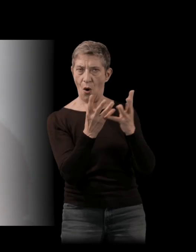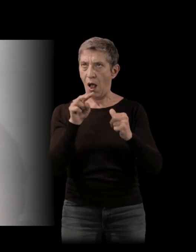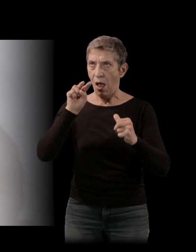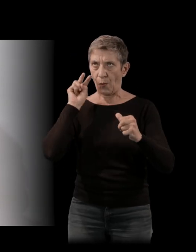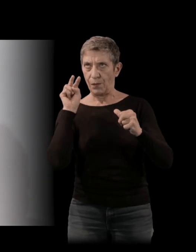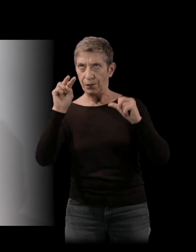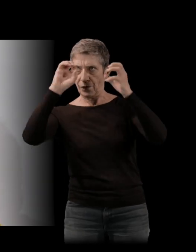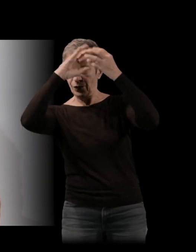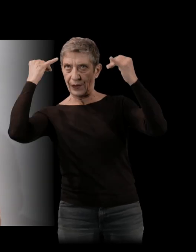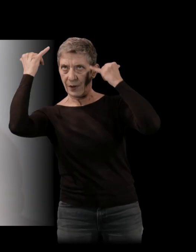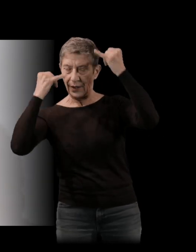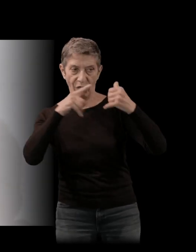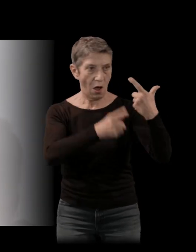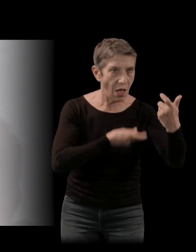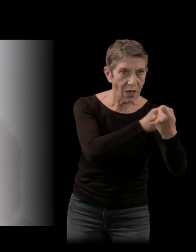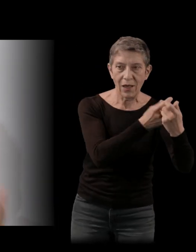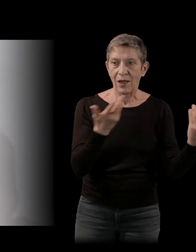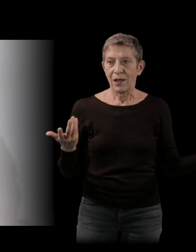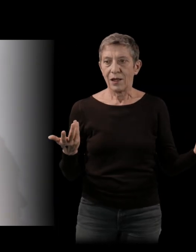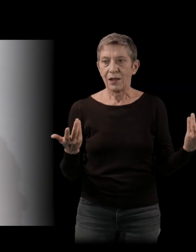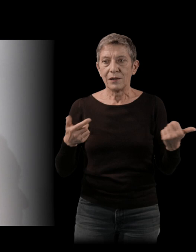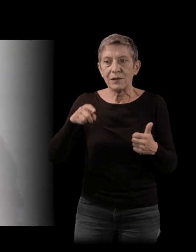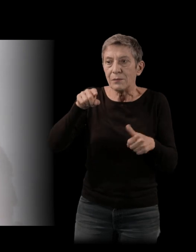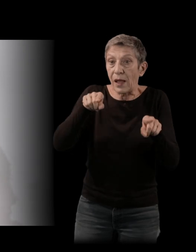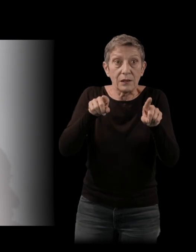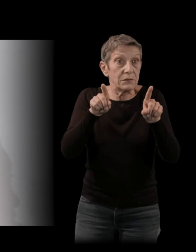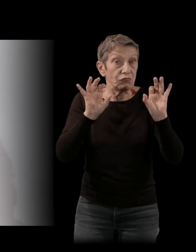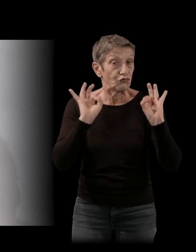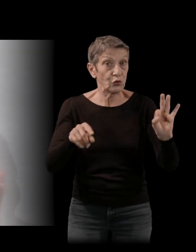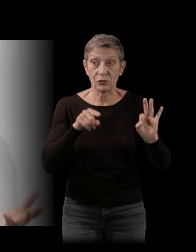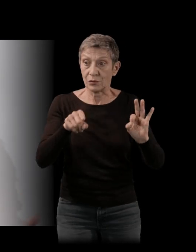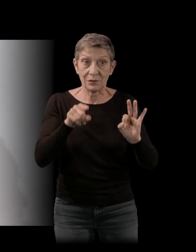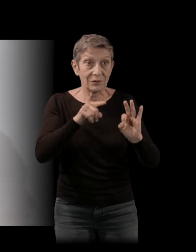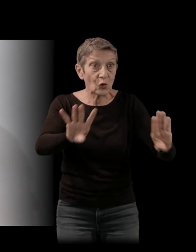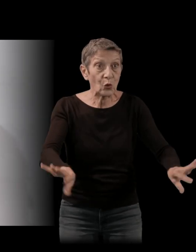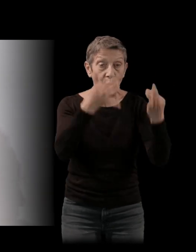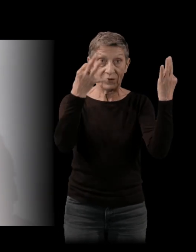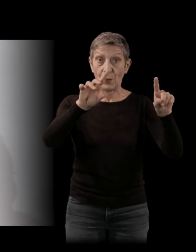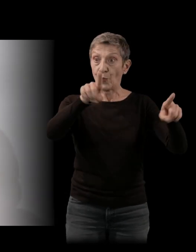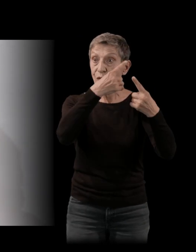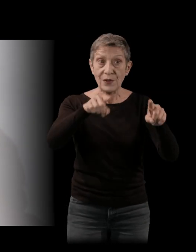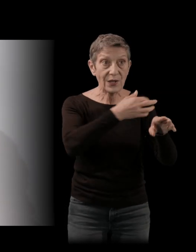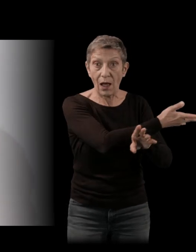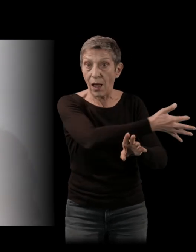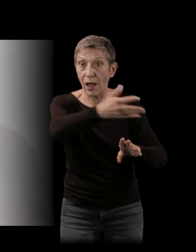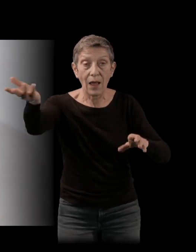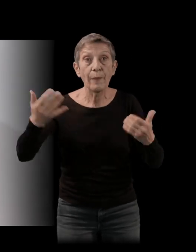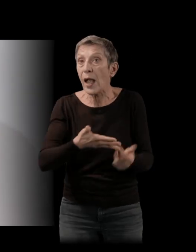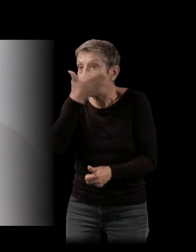Il se trouve qu'à ce moment-là, il trouve les musiciens qui vont devenir les géants de la musique brésilienne. Mais il ne peut pas le savoir lui-même en 1958.